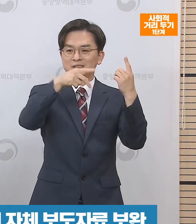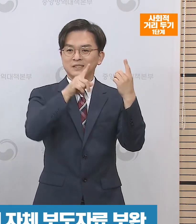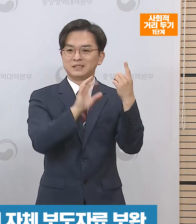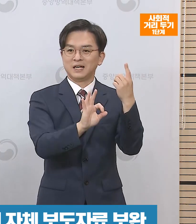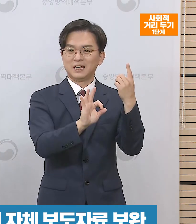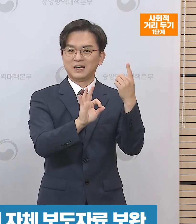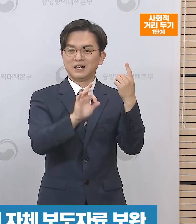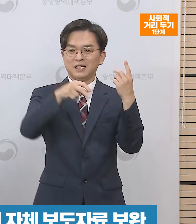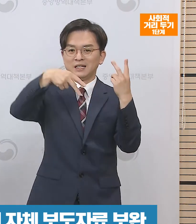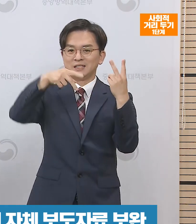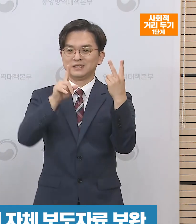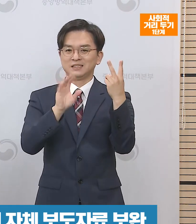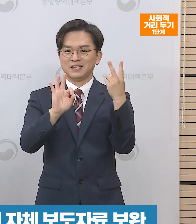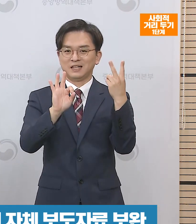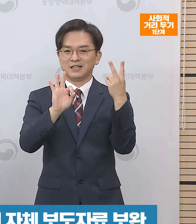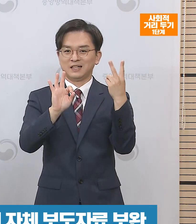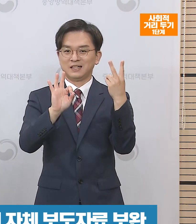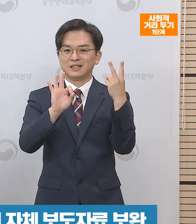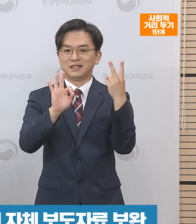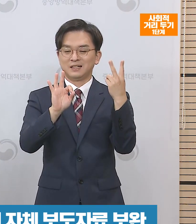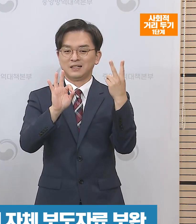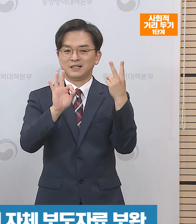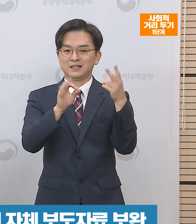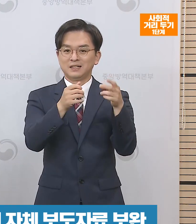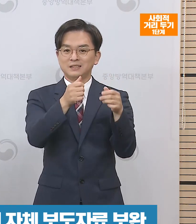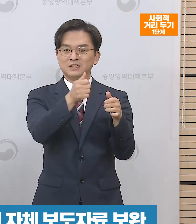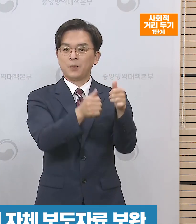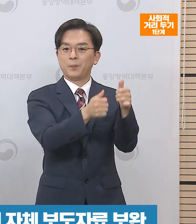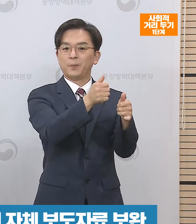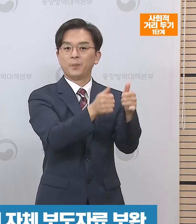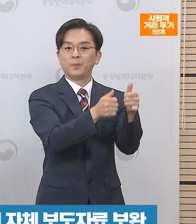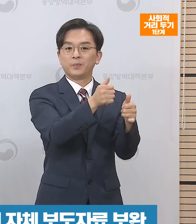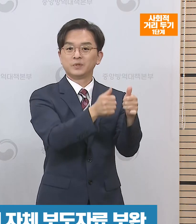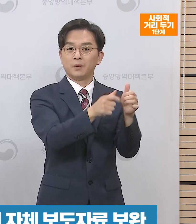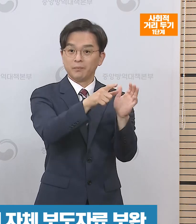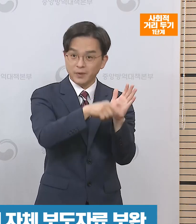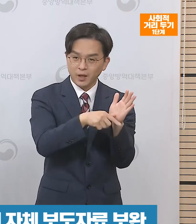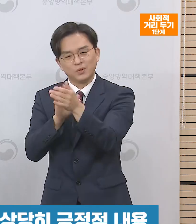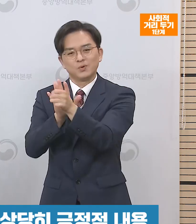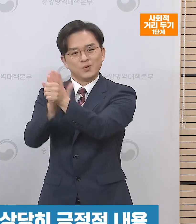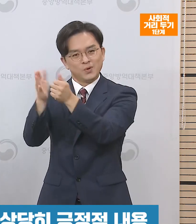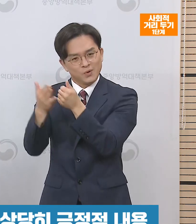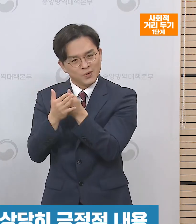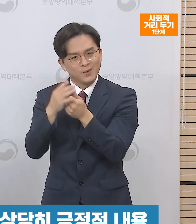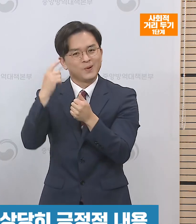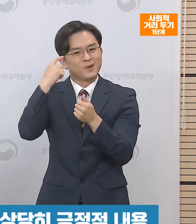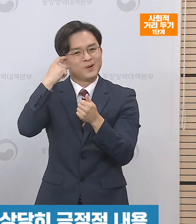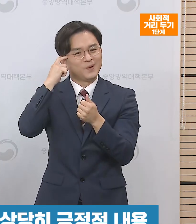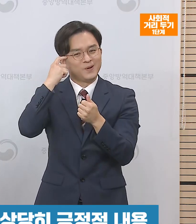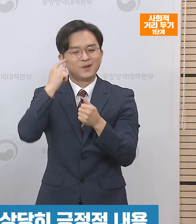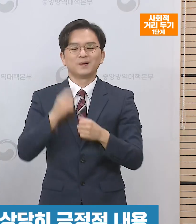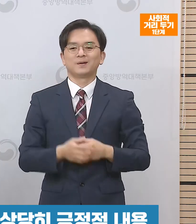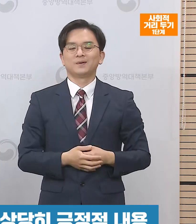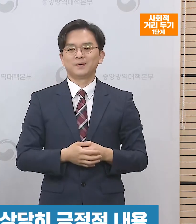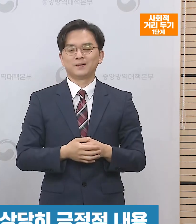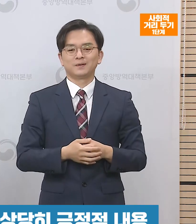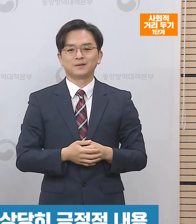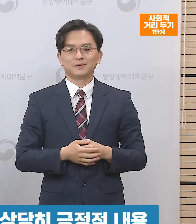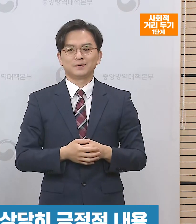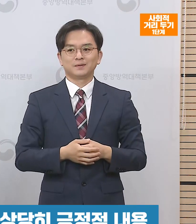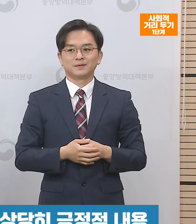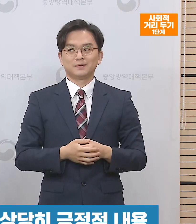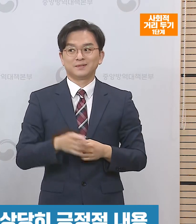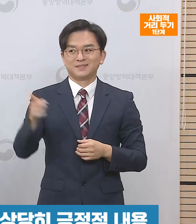내용이 조금 더 보완이 되고 충실하게 된 내용으로 판단을 하고 있습니다. 아직은 임상 일상의